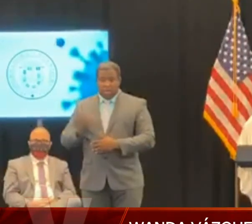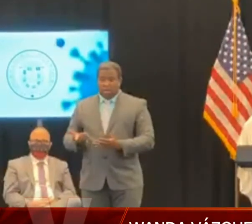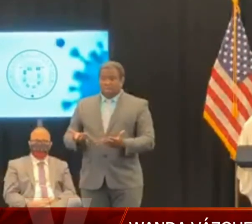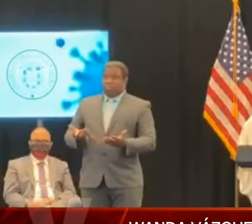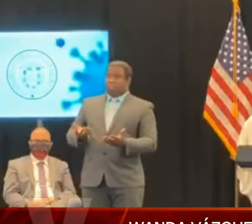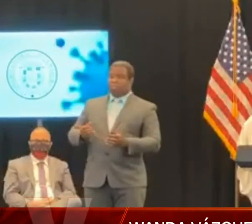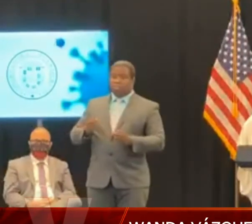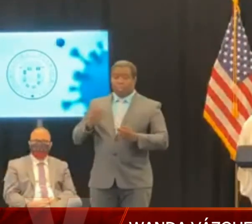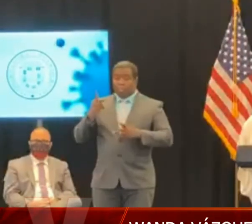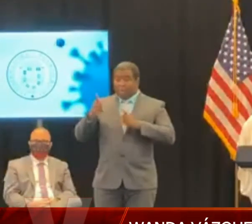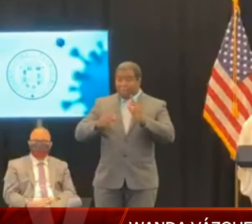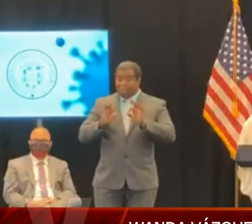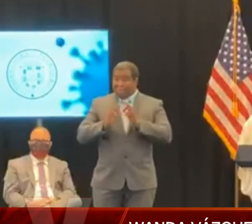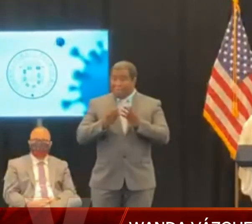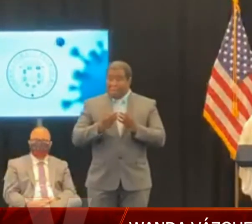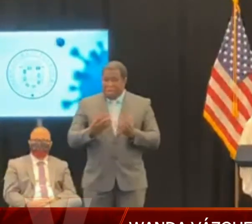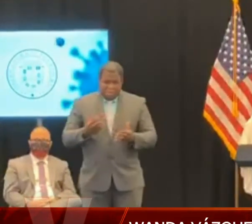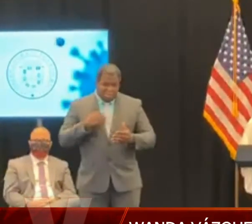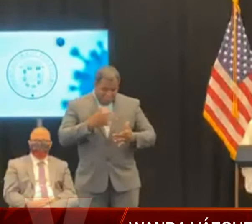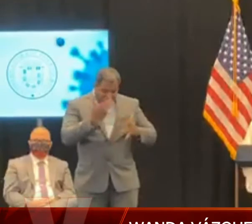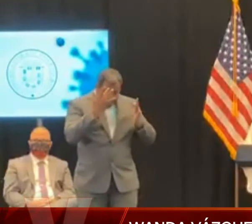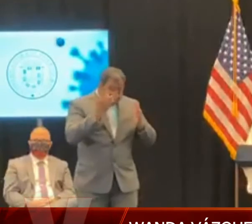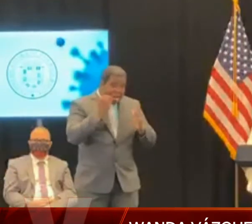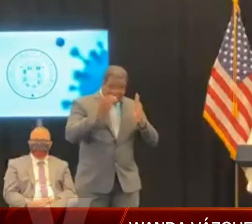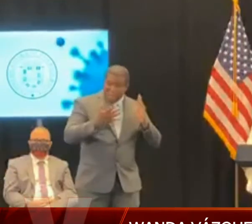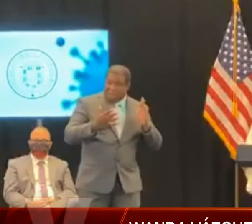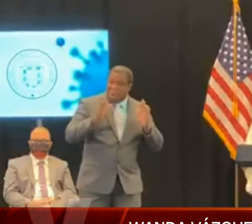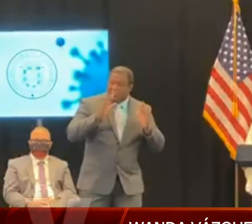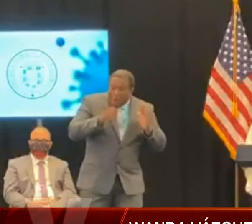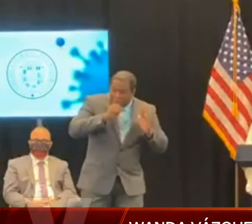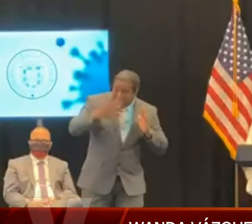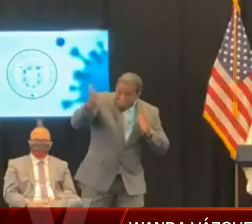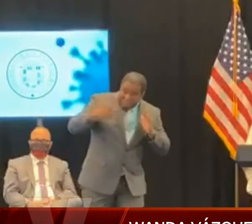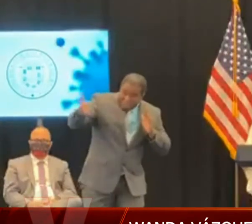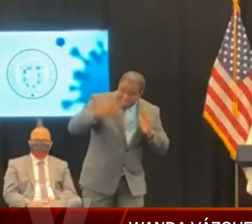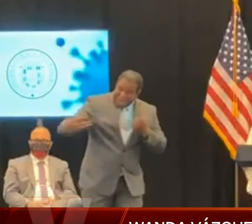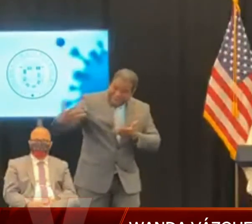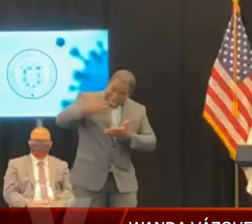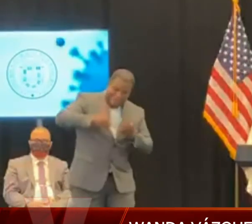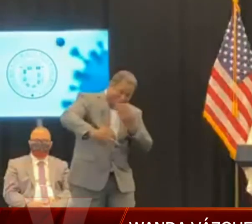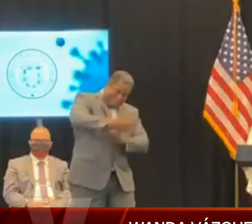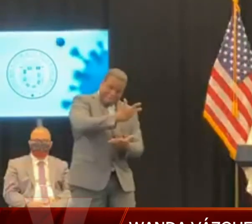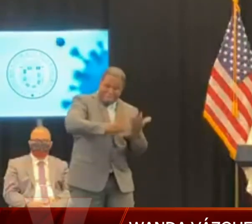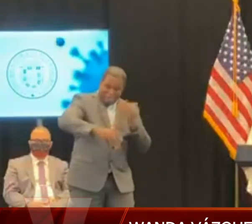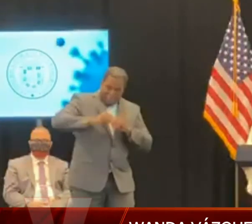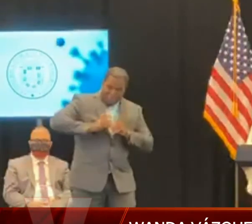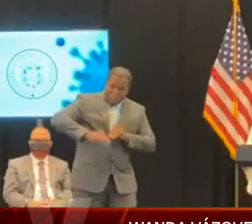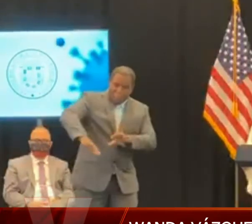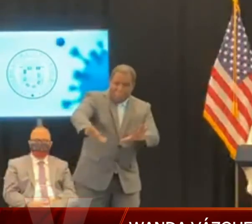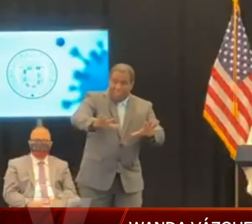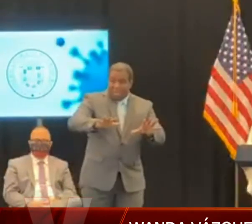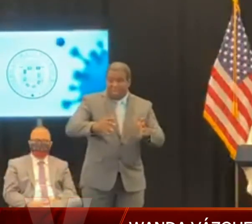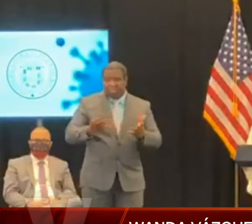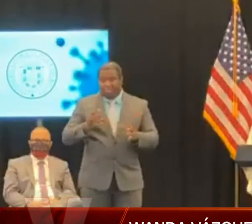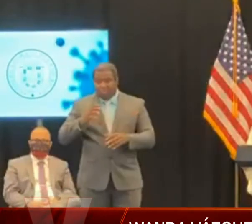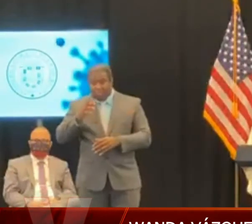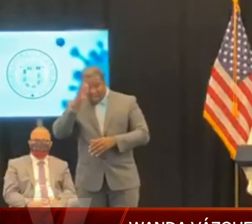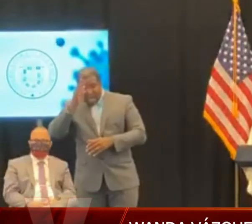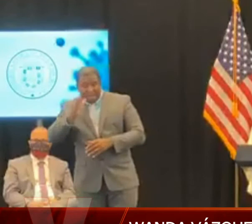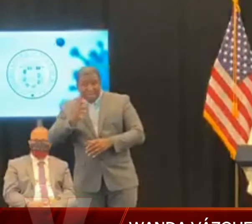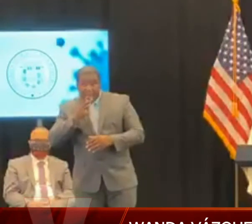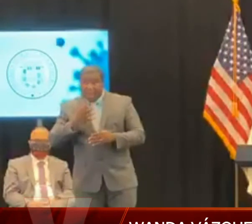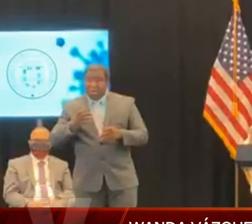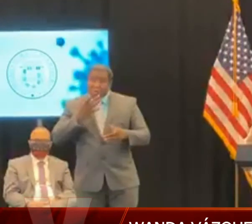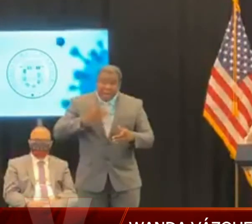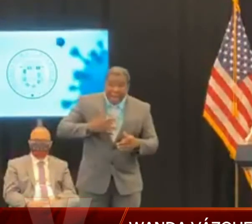Eso el gobierno no lo puede controlar. Eso no es jurisdicción del gobierno. Eso es